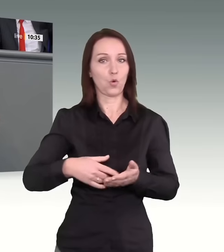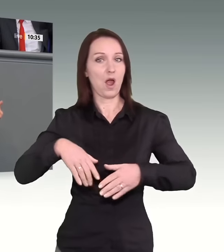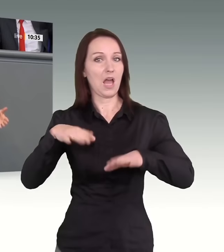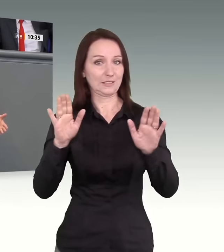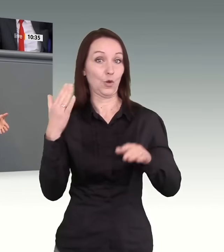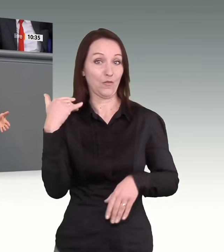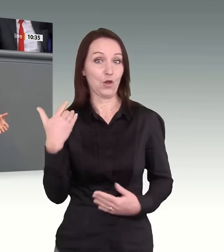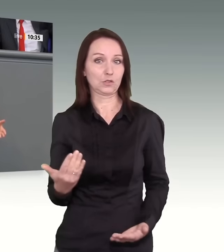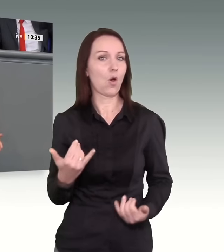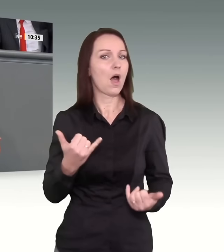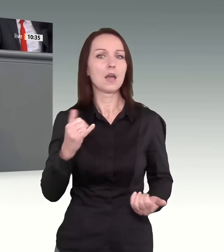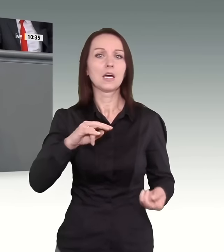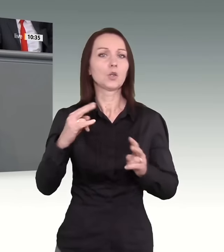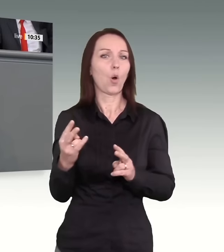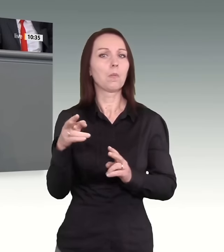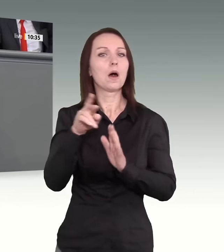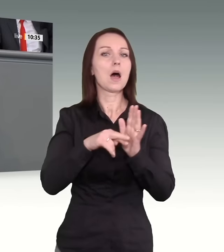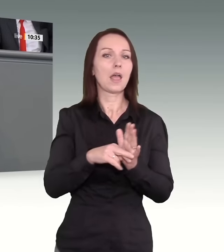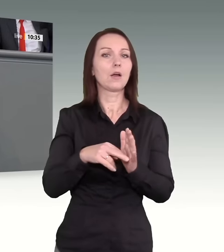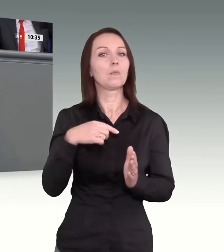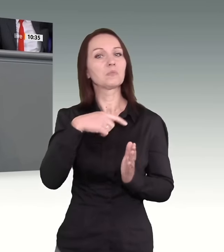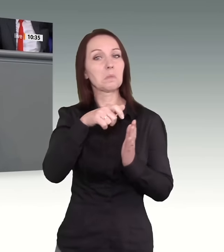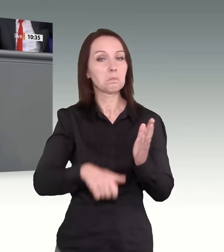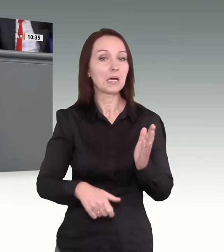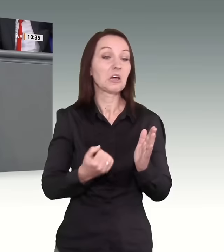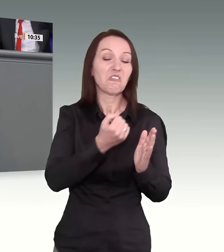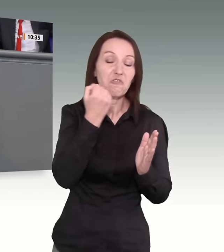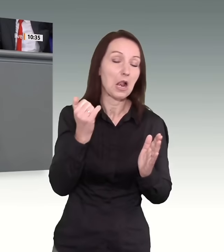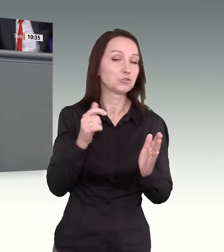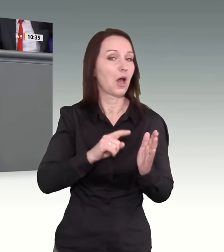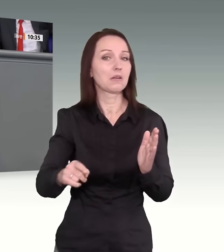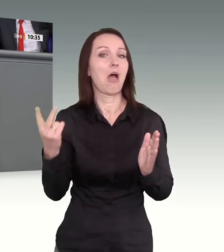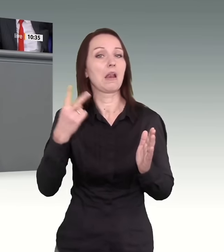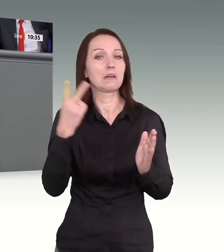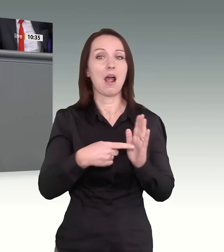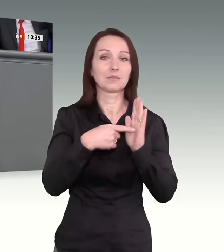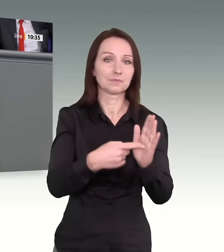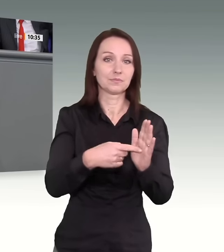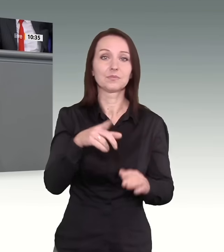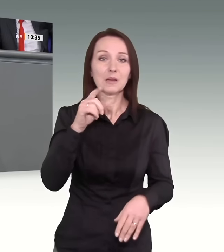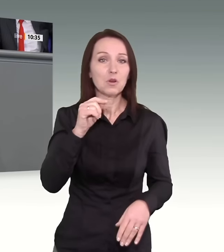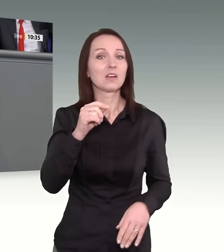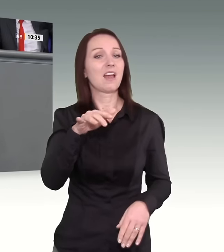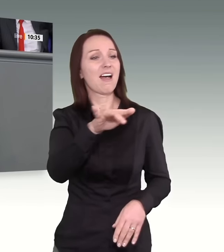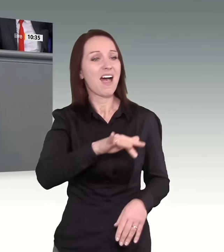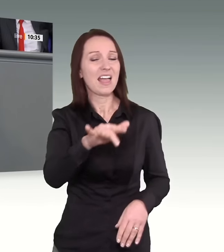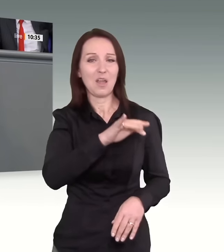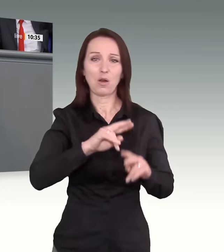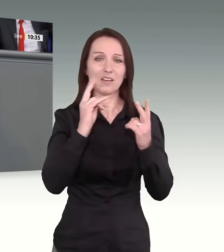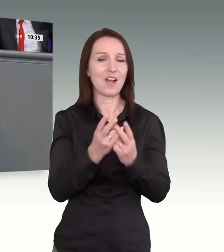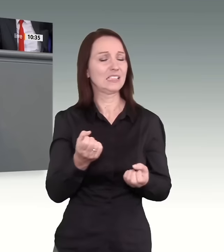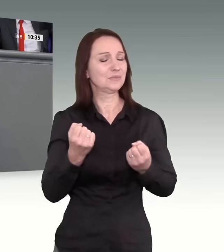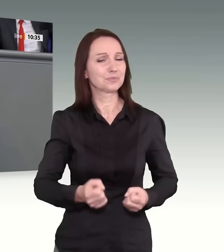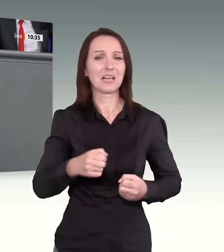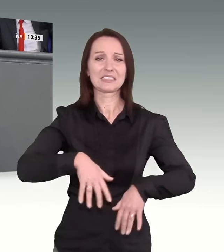Passes, wenn auch eines Gefälschten, aus den wirklich ärmsten, kaputtesten, bildungsfernsten, kriminellsten und islamistischsten Regionen der Welt eine